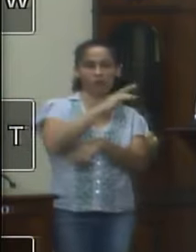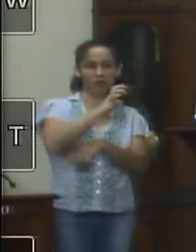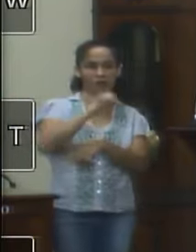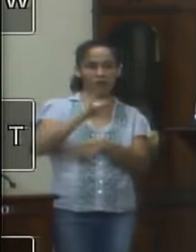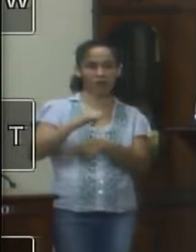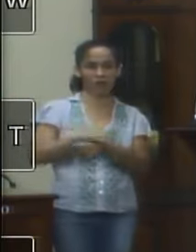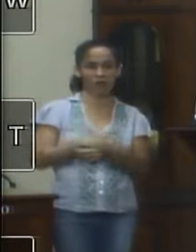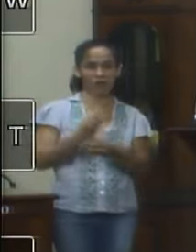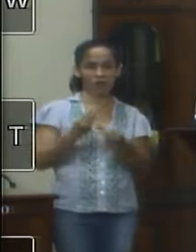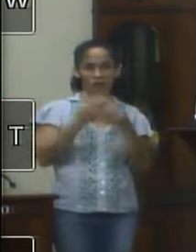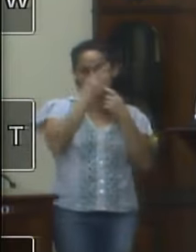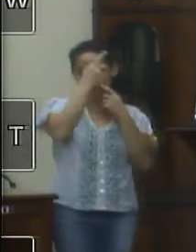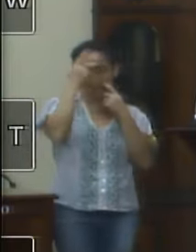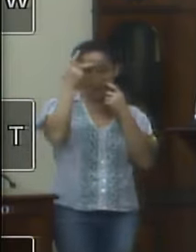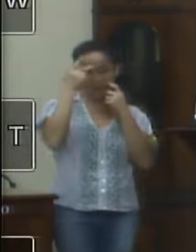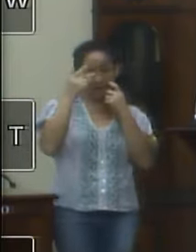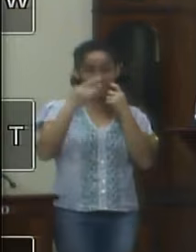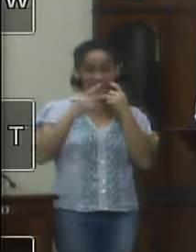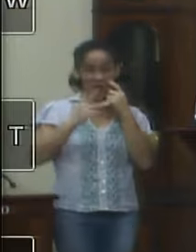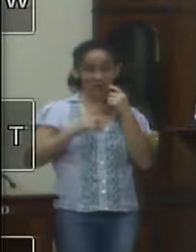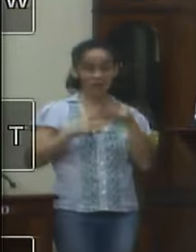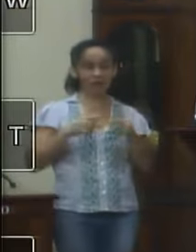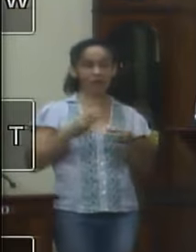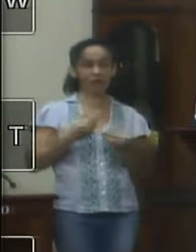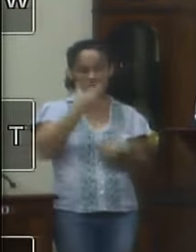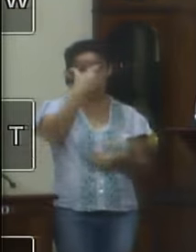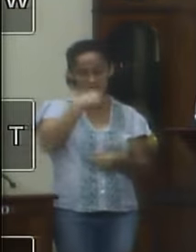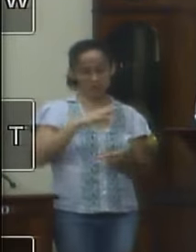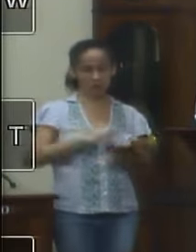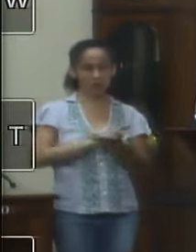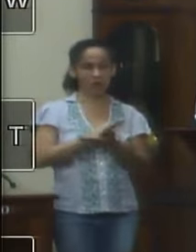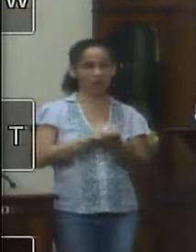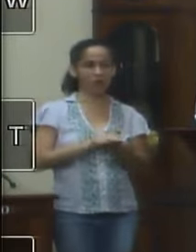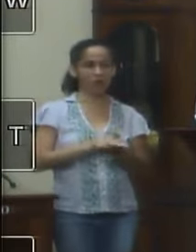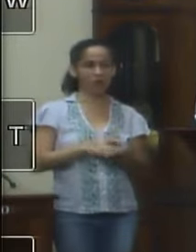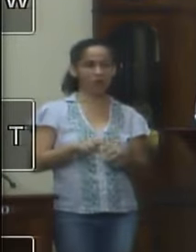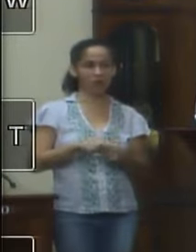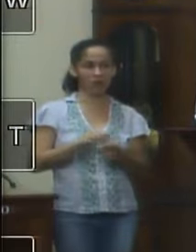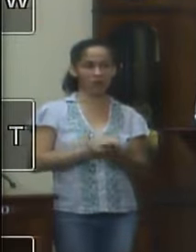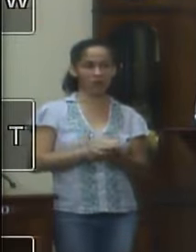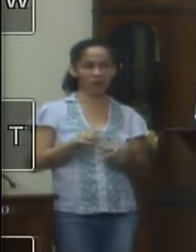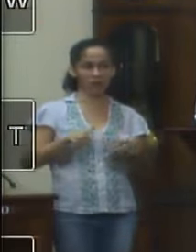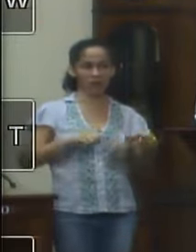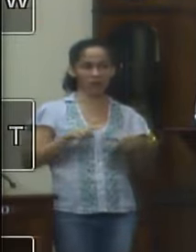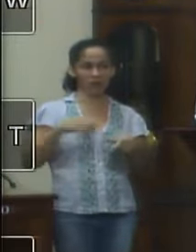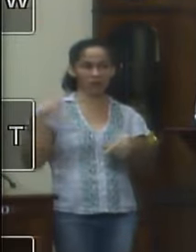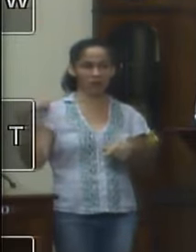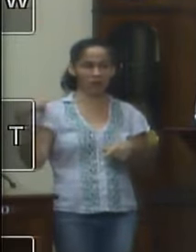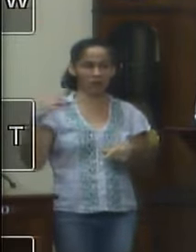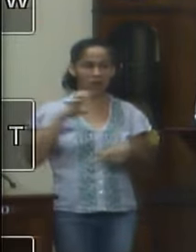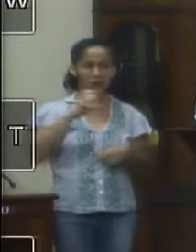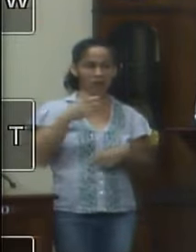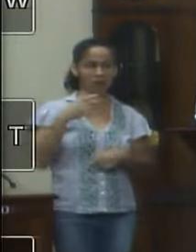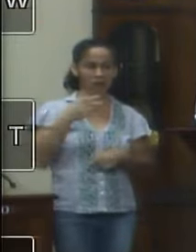tenho várias pessoas e isso de forma alguma é uma coisa pessoal inclusive ela trabalhou na gestão do ex-prefeito que é meu pai